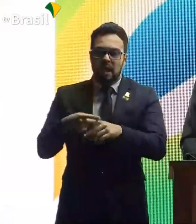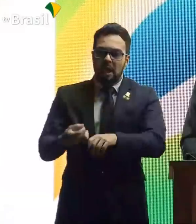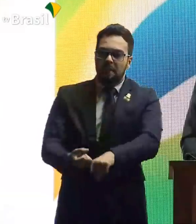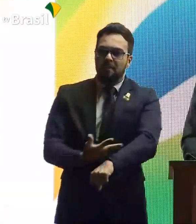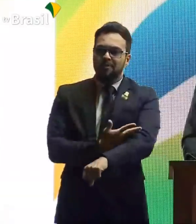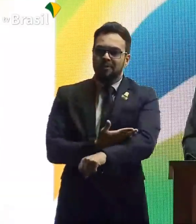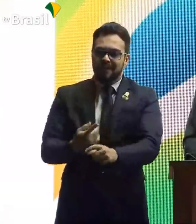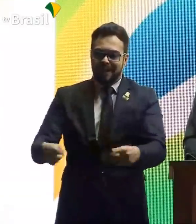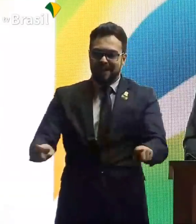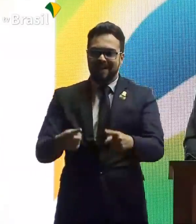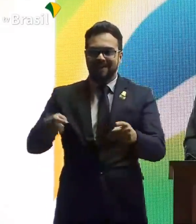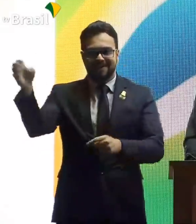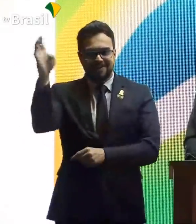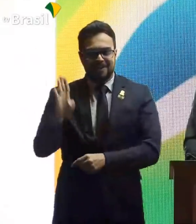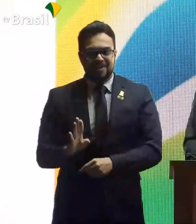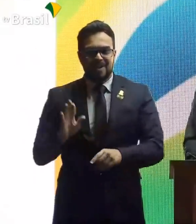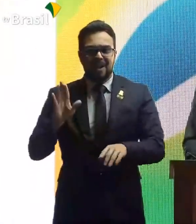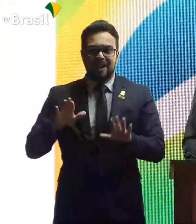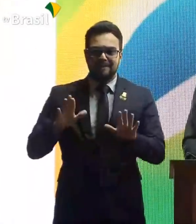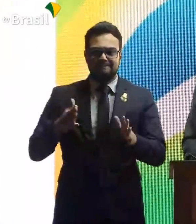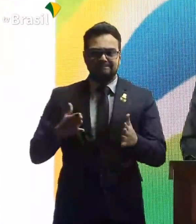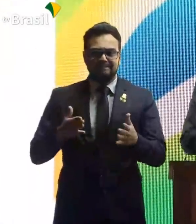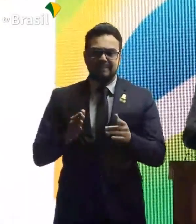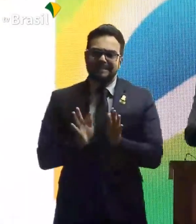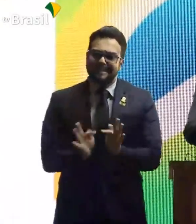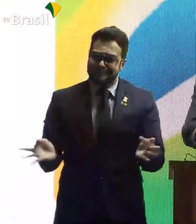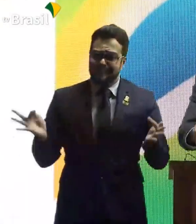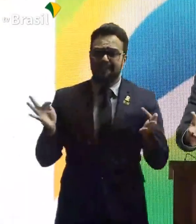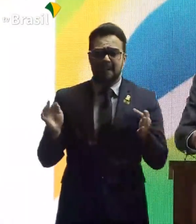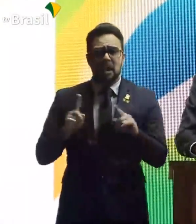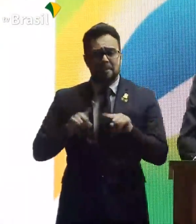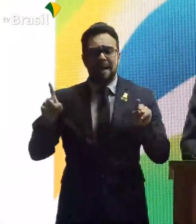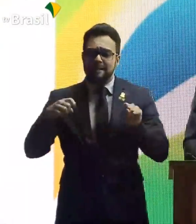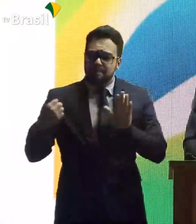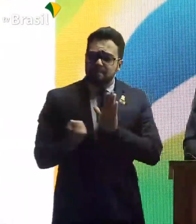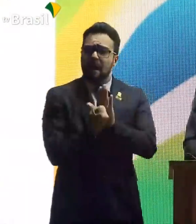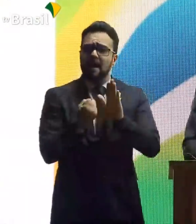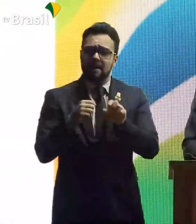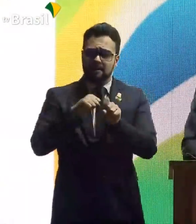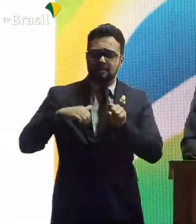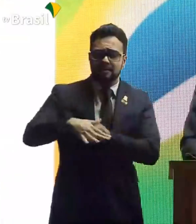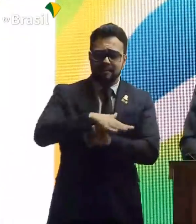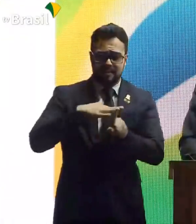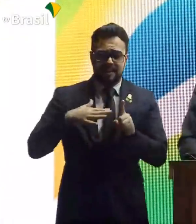o hino nacional. São coisas simples, mas que marcam a sociedade.